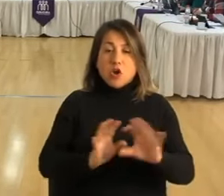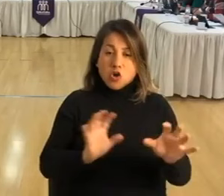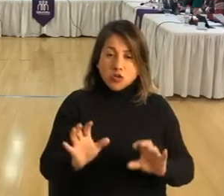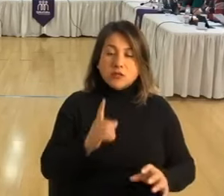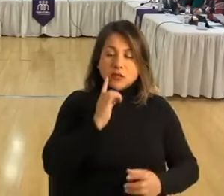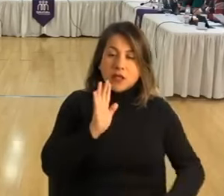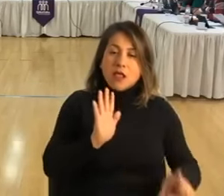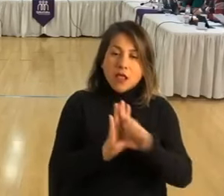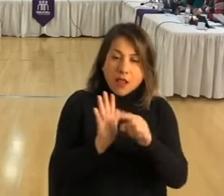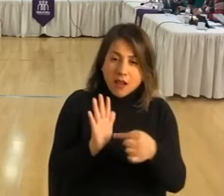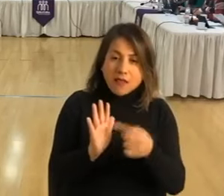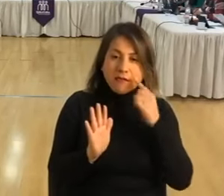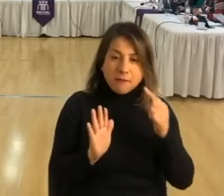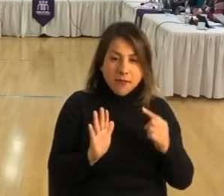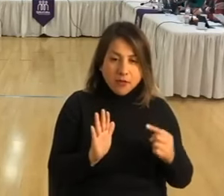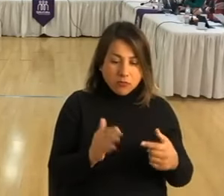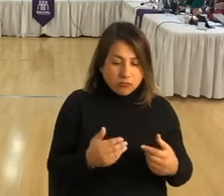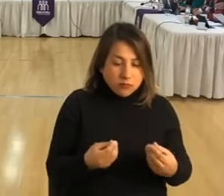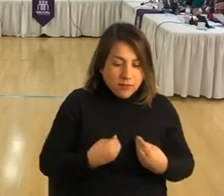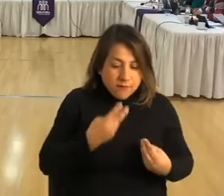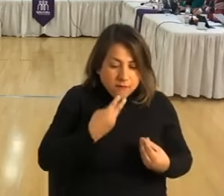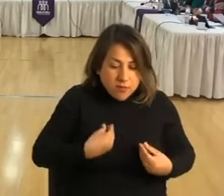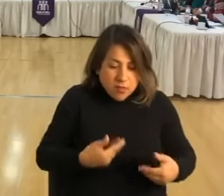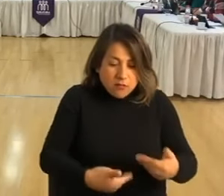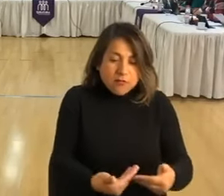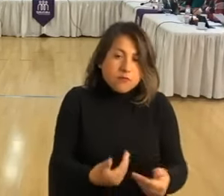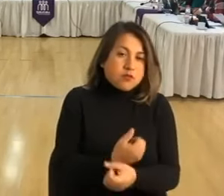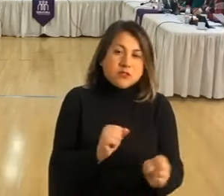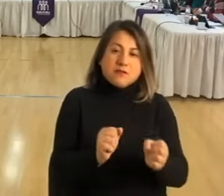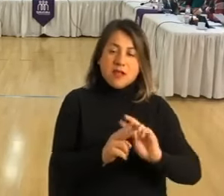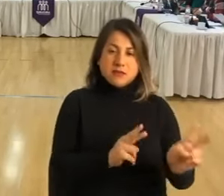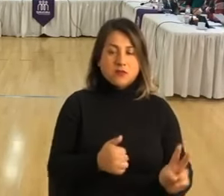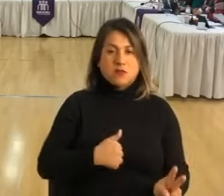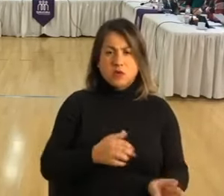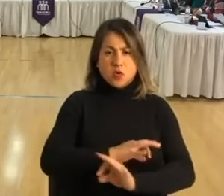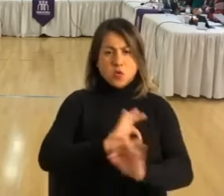que están en la ley, pero que en la práctica es imposible cumplirlas. Y nunca se ha hecho.